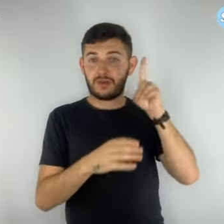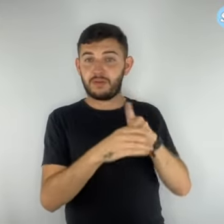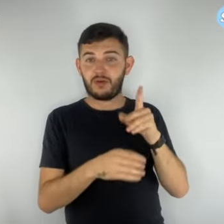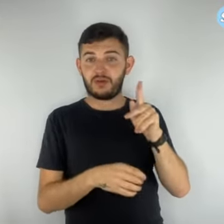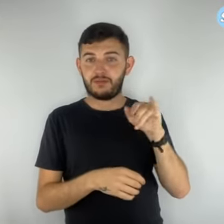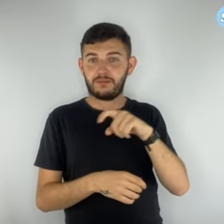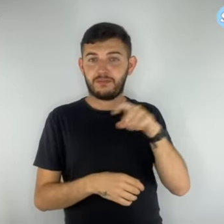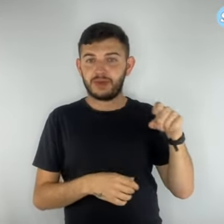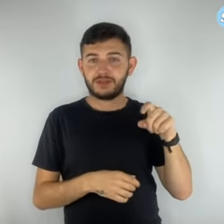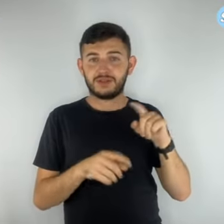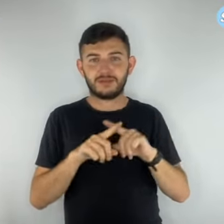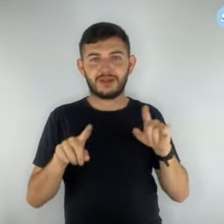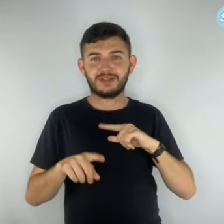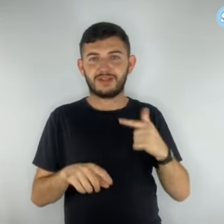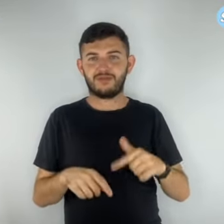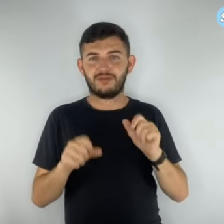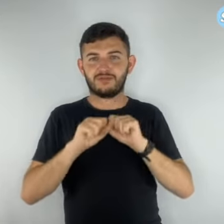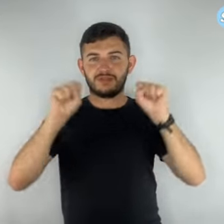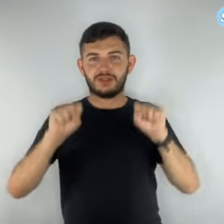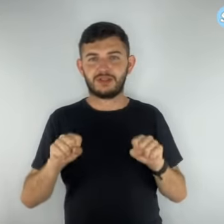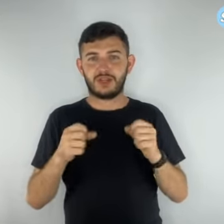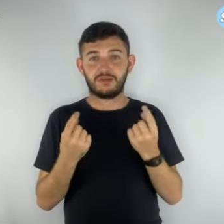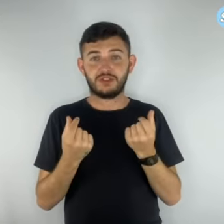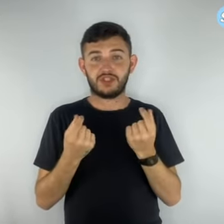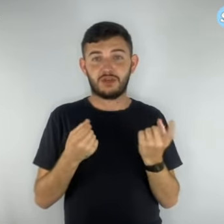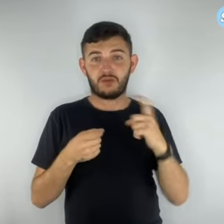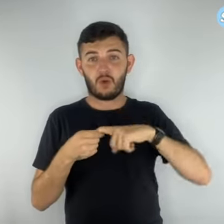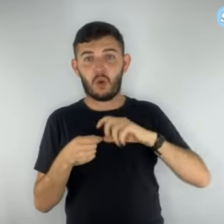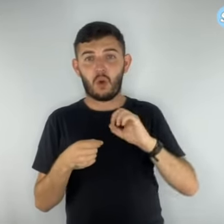não há um sistema de retorno ou cancelamento do envio.